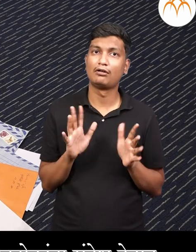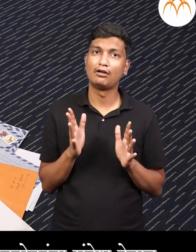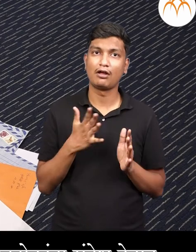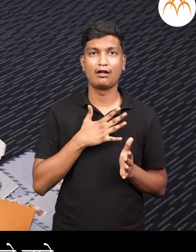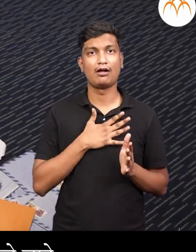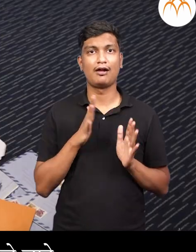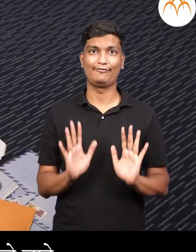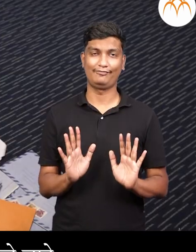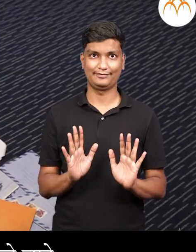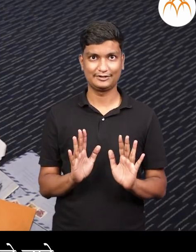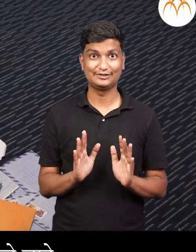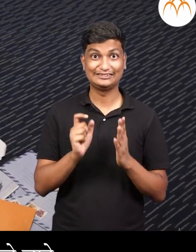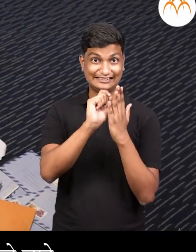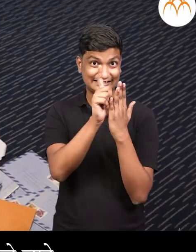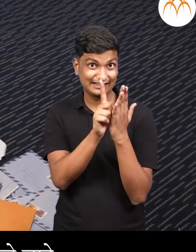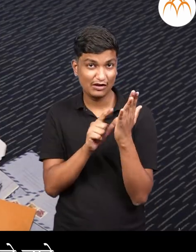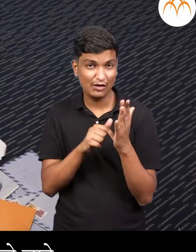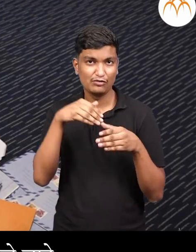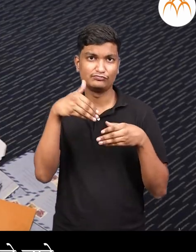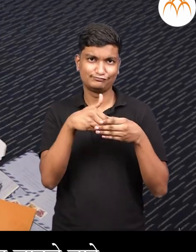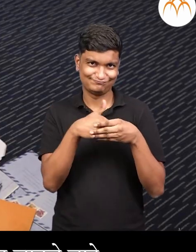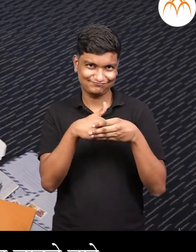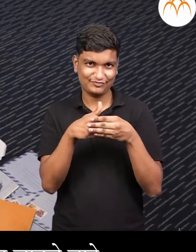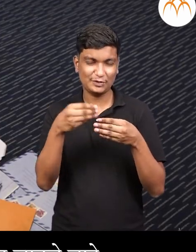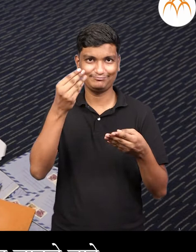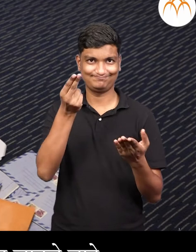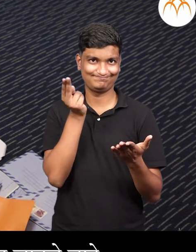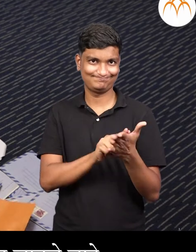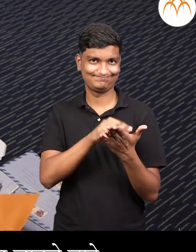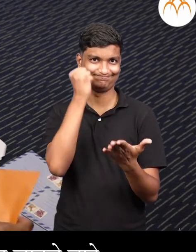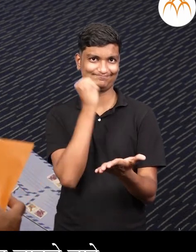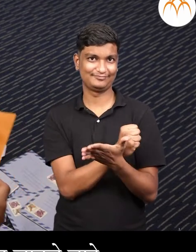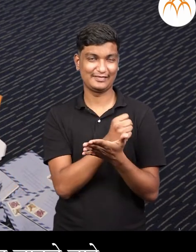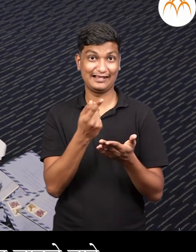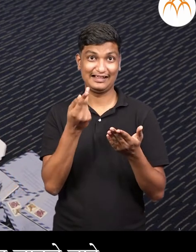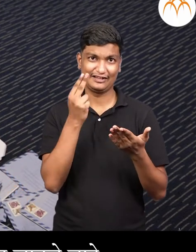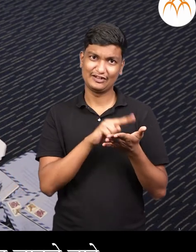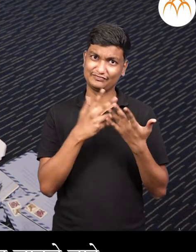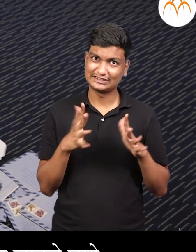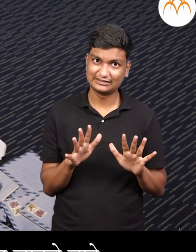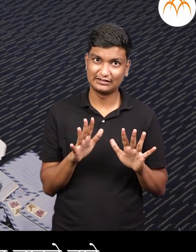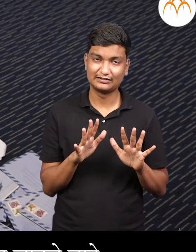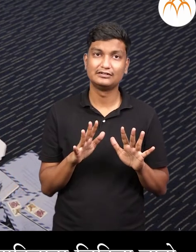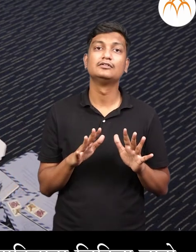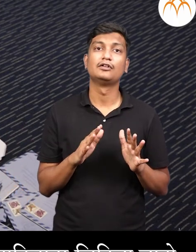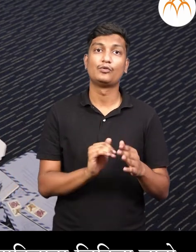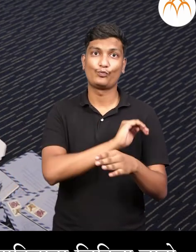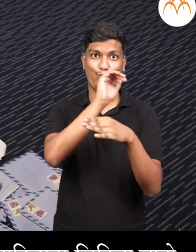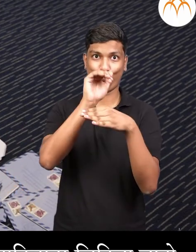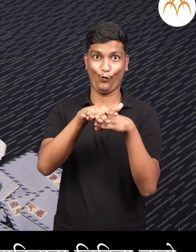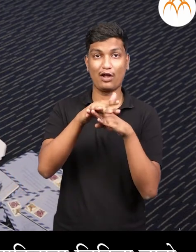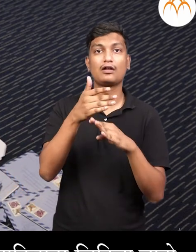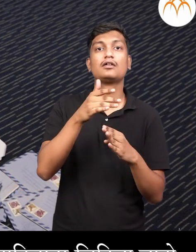पत्र लिहून पाकिटात घात ले जाते। पाकिट बंद करून त्यावर तिकीट लावले जाते। जाला